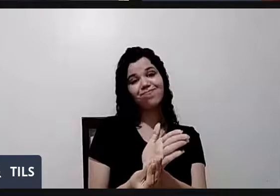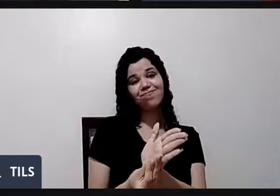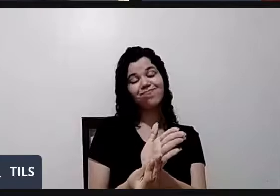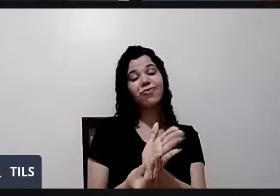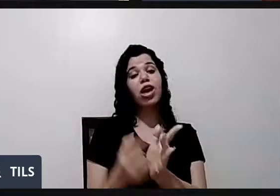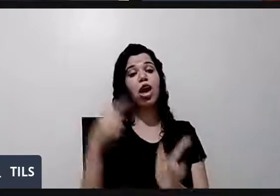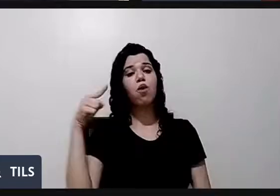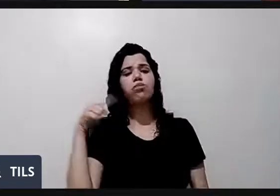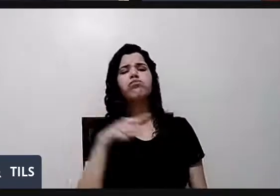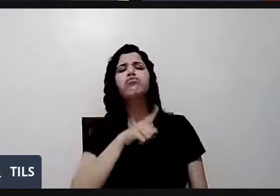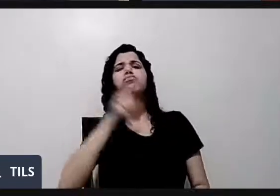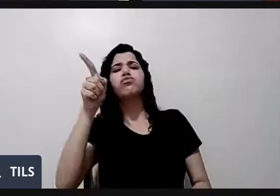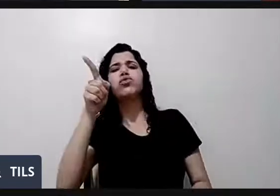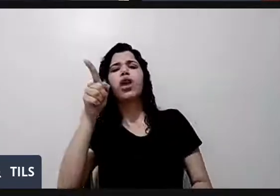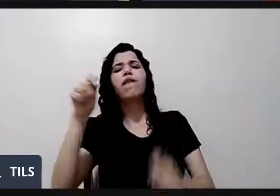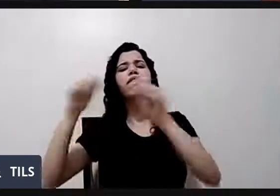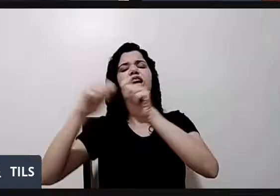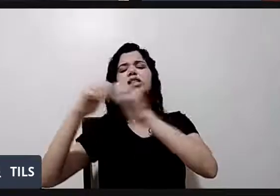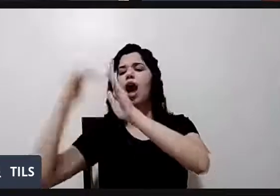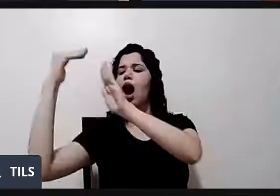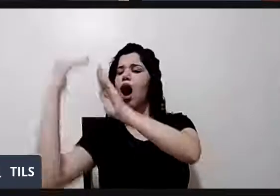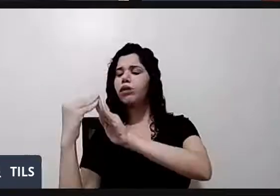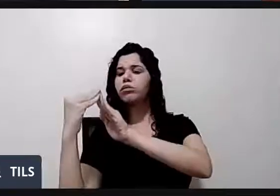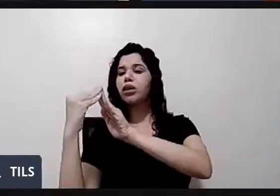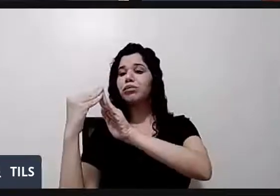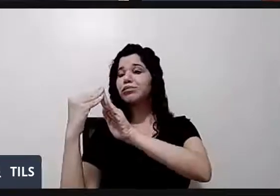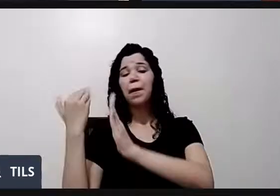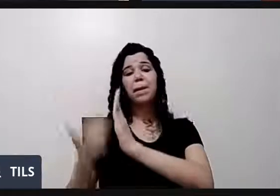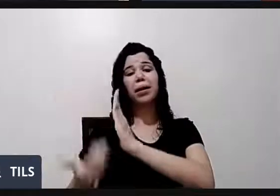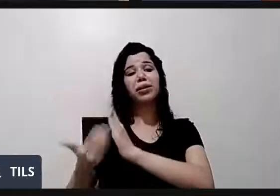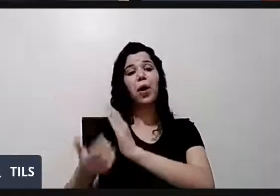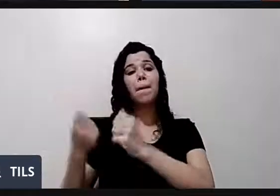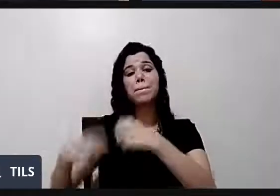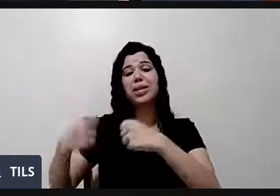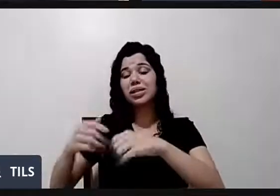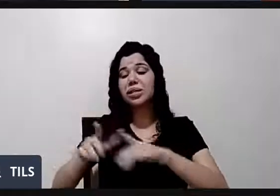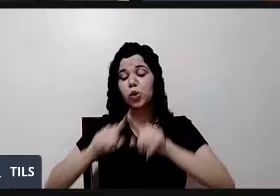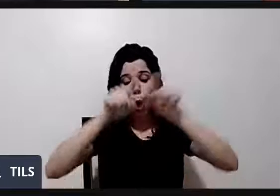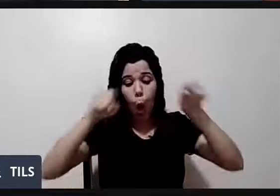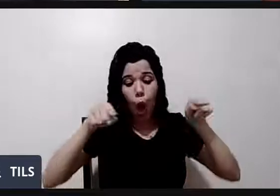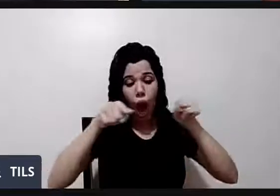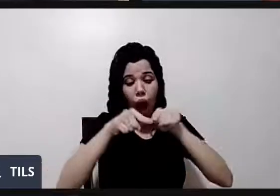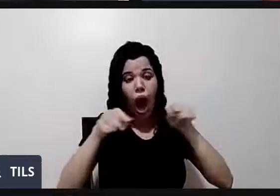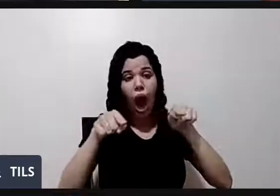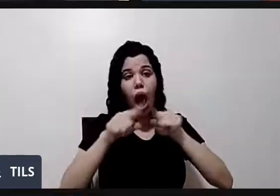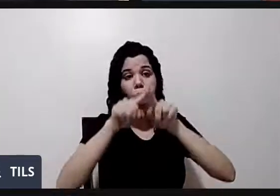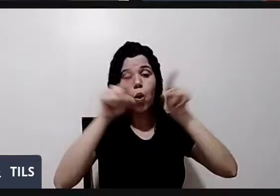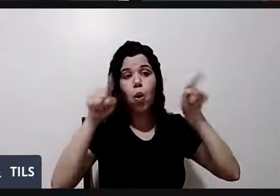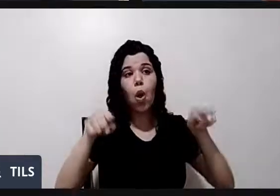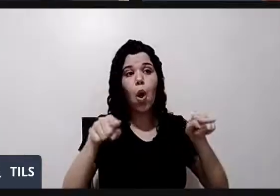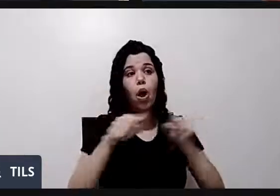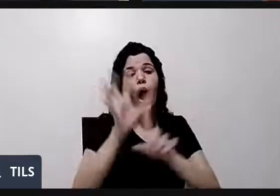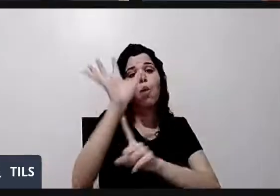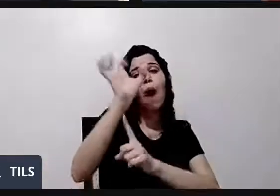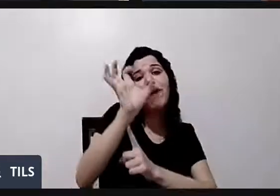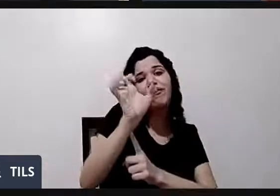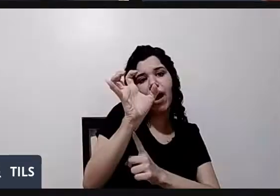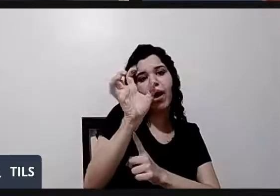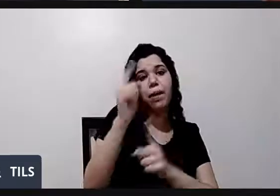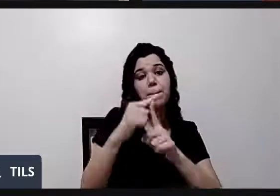para lá para poder fazer. Ela farrapou comigo e eu tenho que arrumar um canto que eu tenho, Wi-Fi. Poderia ir para o cursinho. Só que eu tinha deixado minha mulher e meu filho